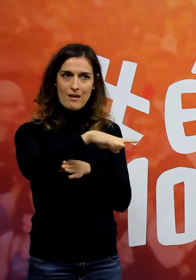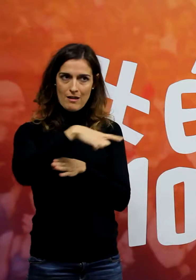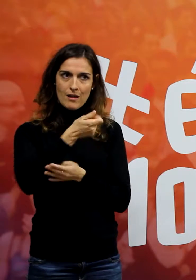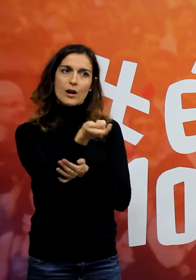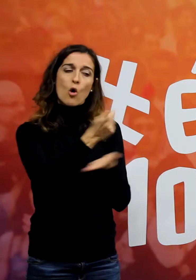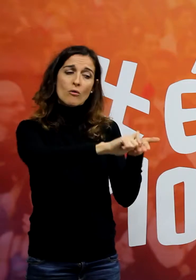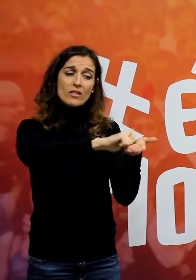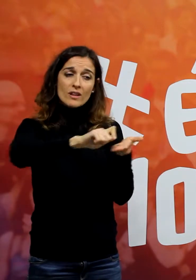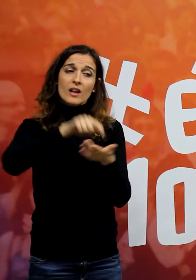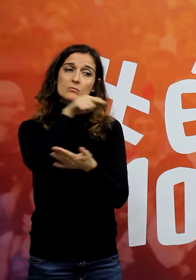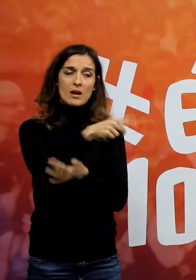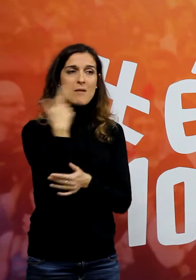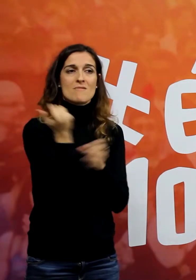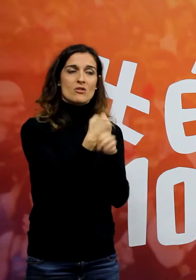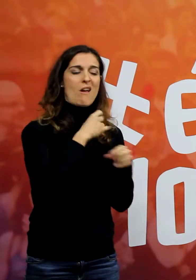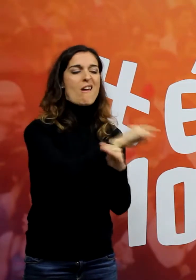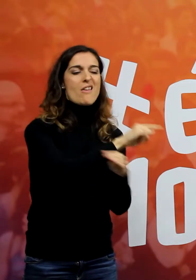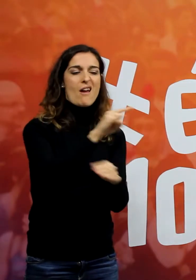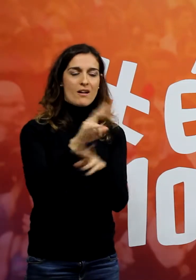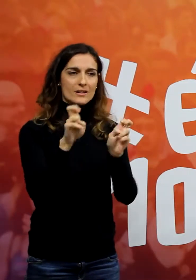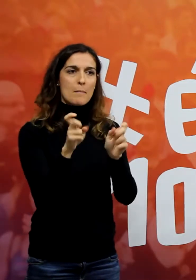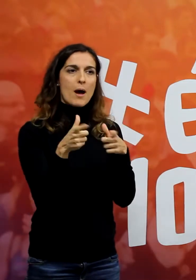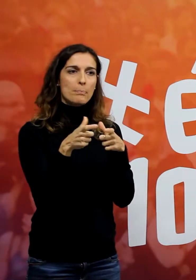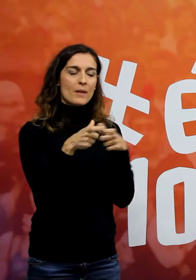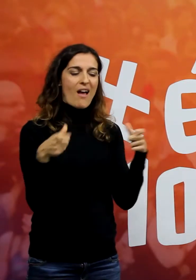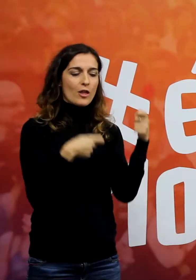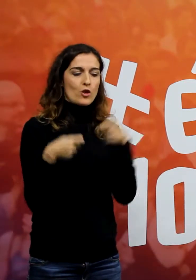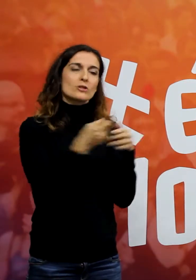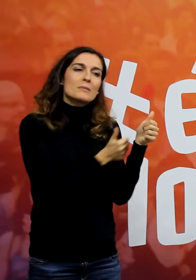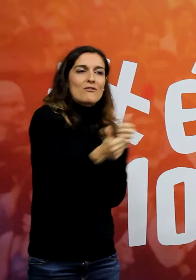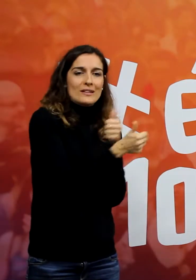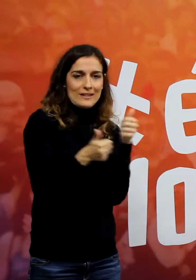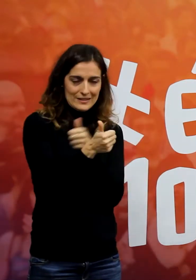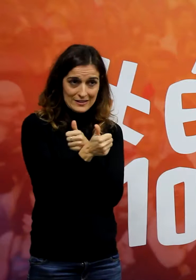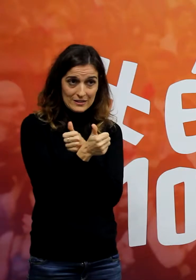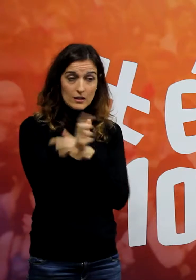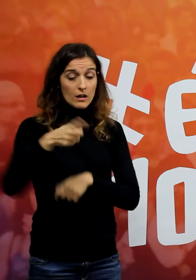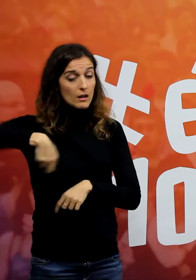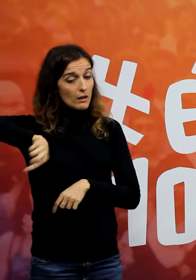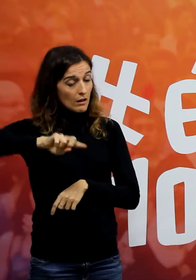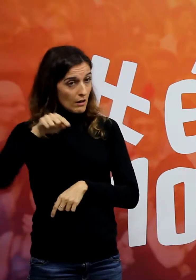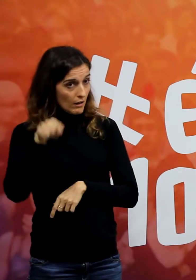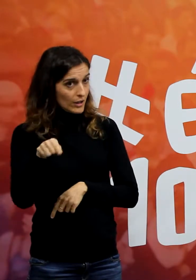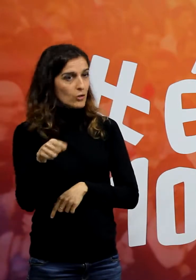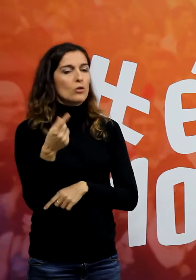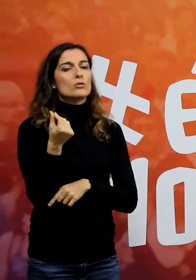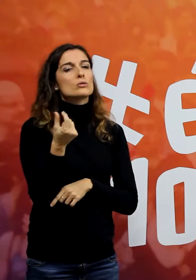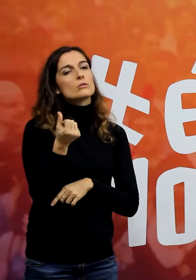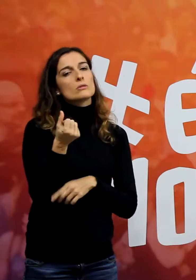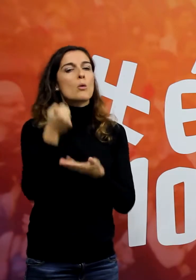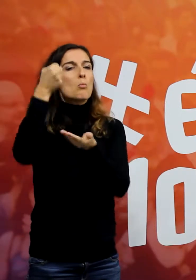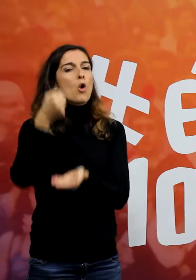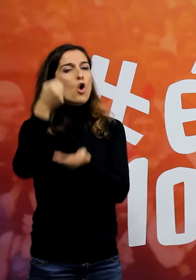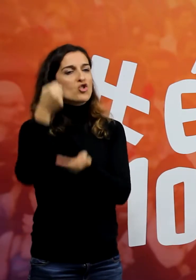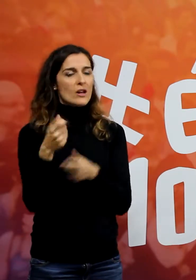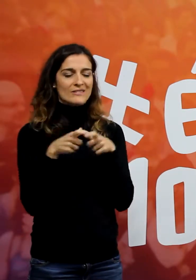pensionistes i els jovejats en els preferents. I ells hi ha de bolsa a omplir-se les butxaques a les targetes black mentre